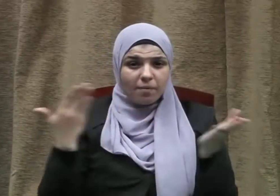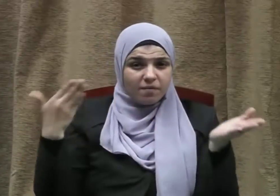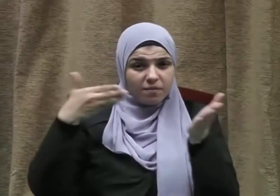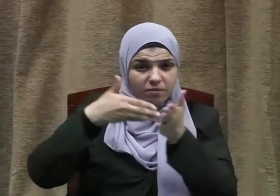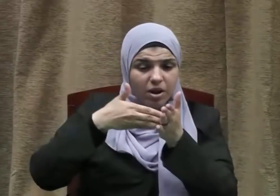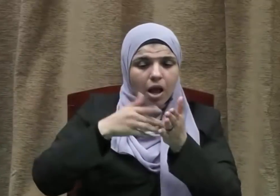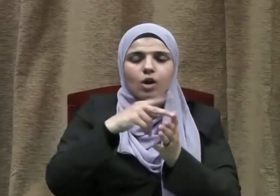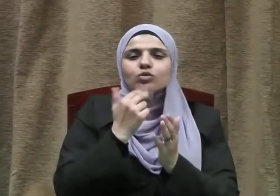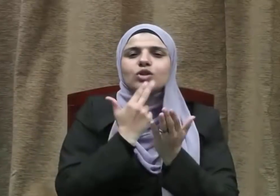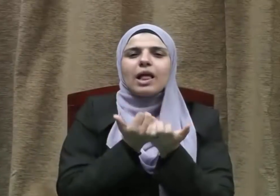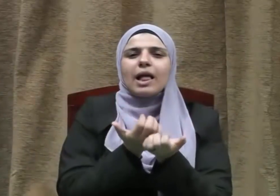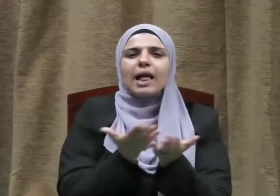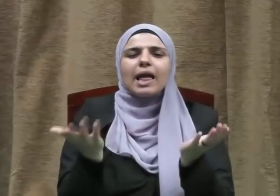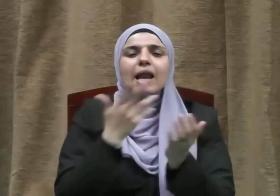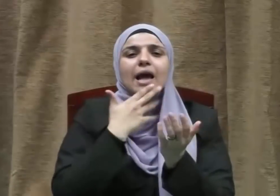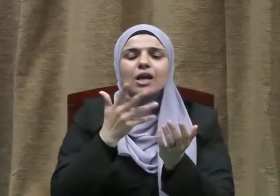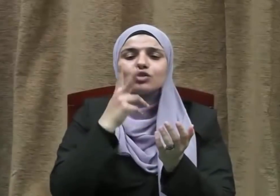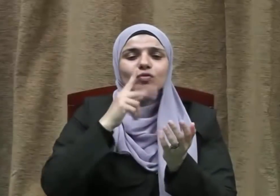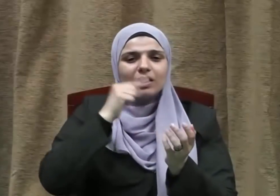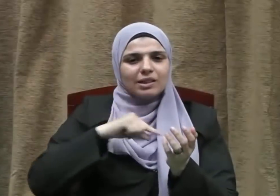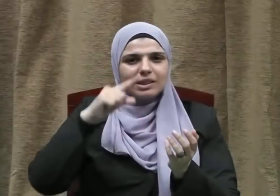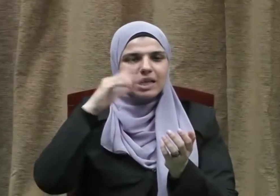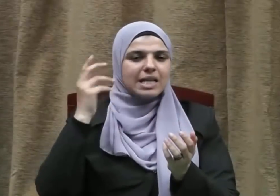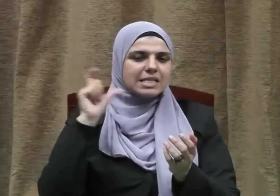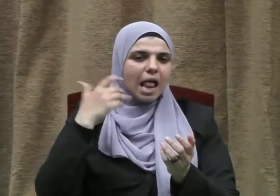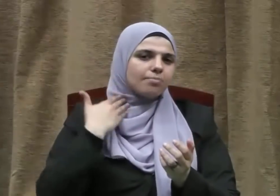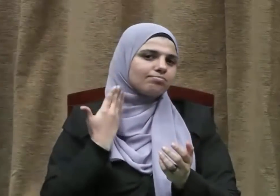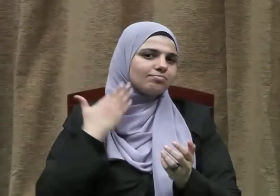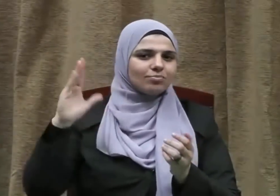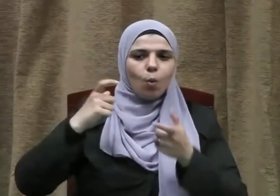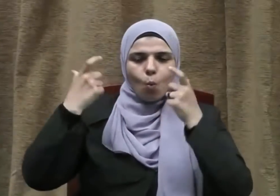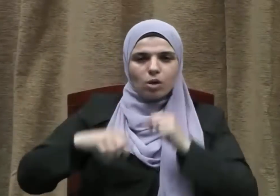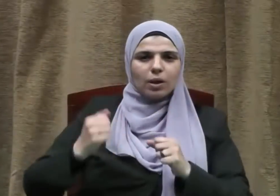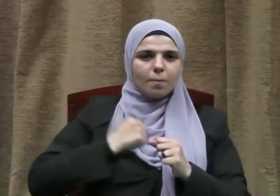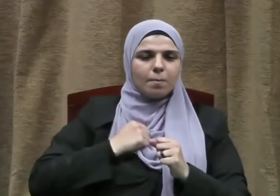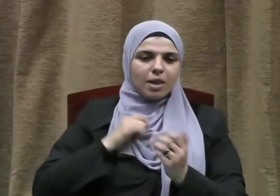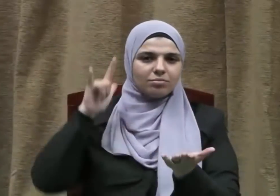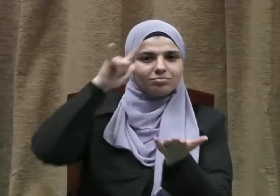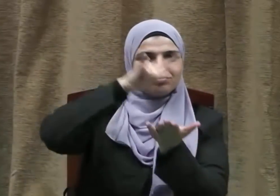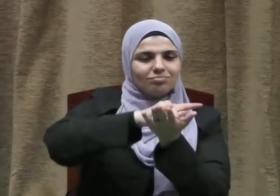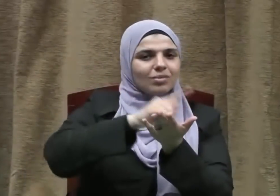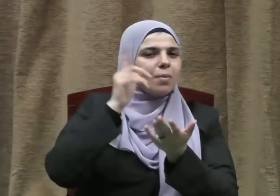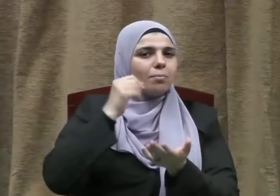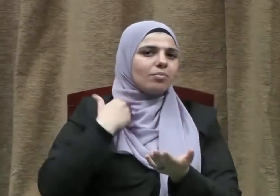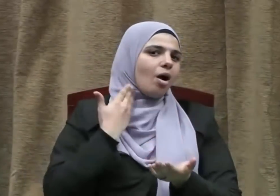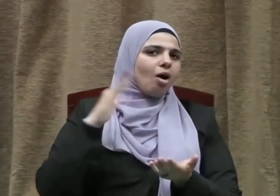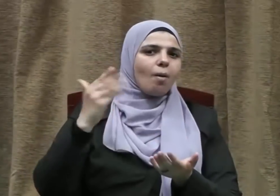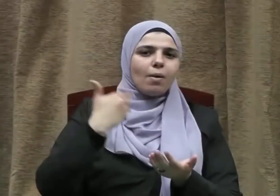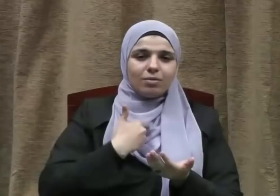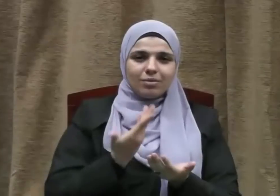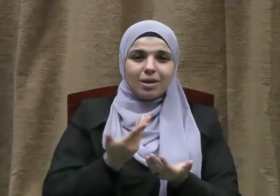حتى يكون خير سفير لدينه ووطنه وحضارته